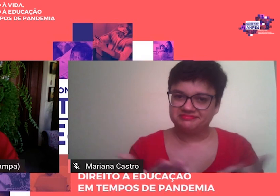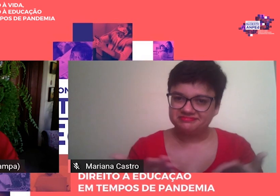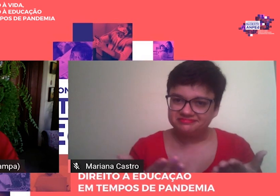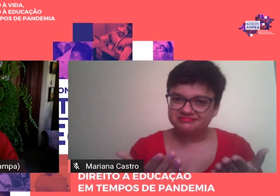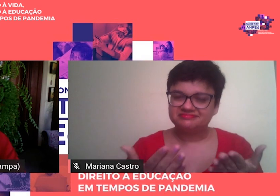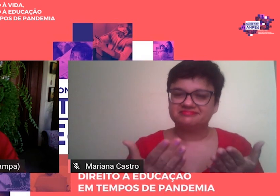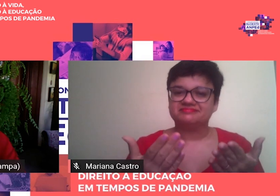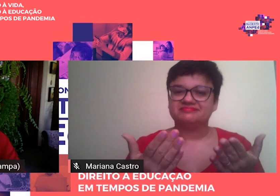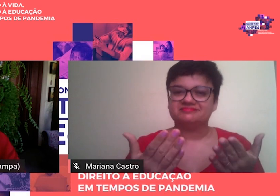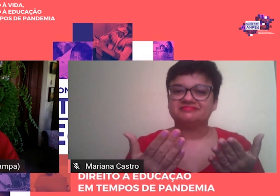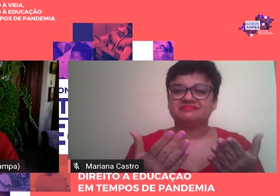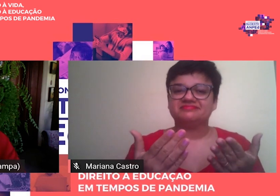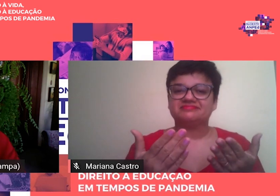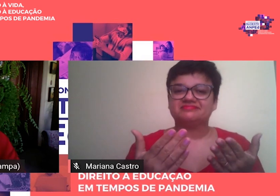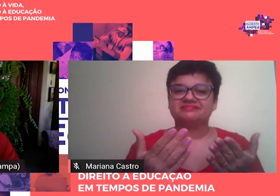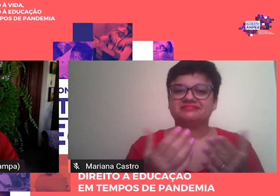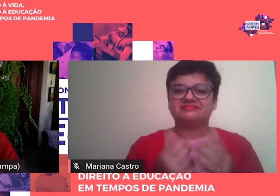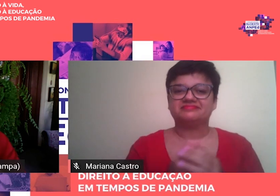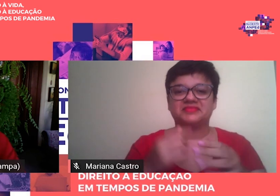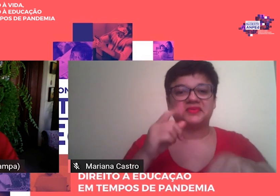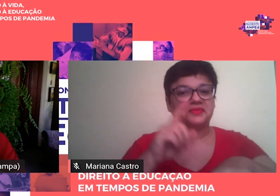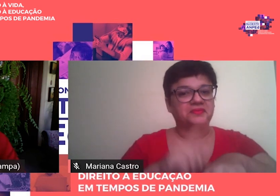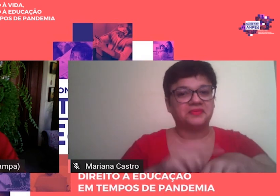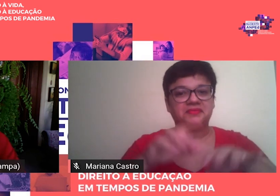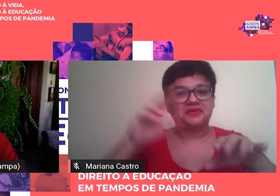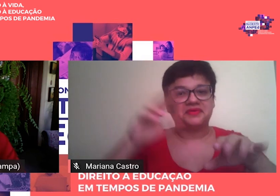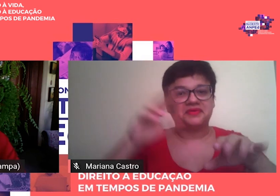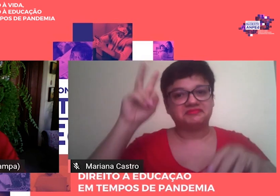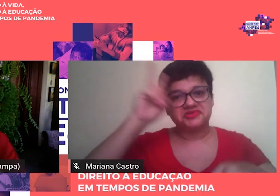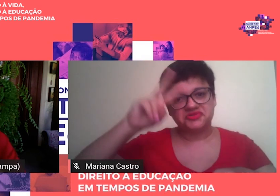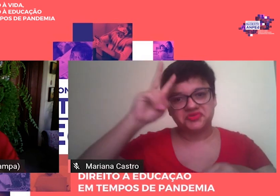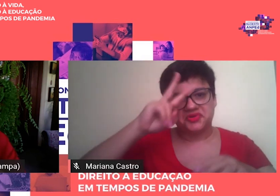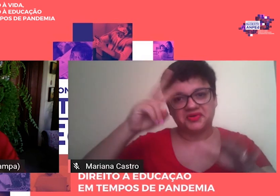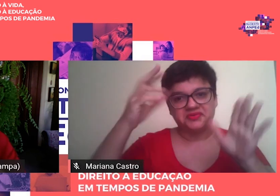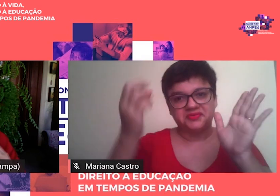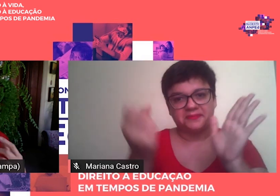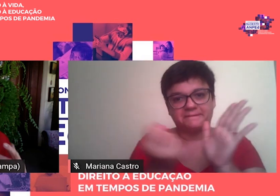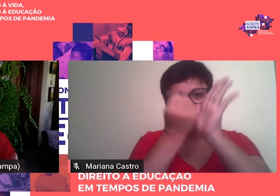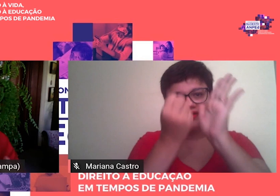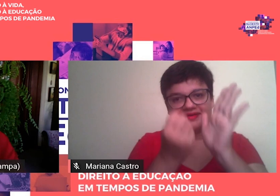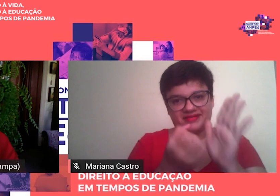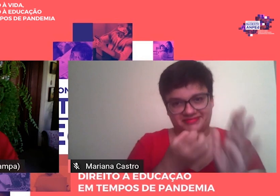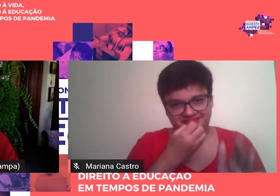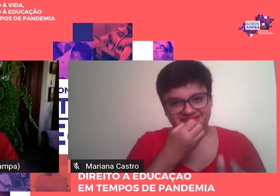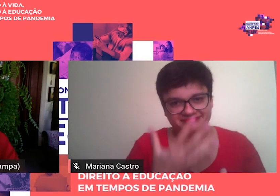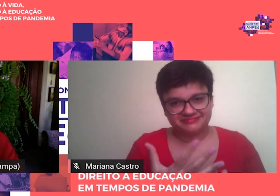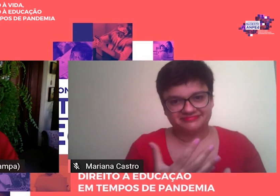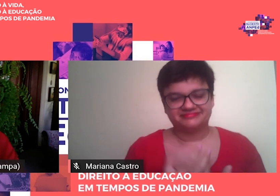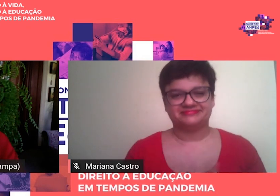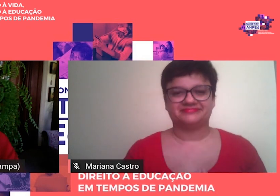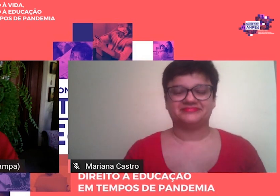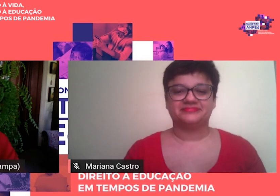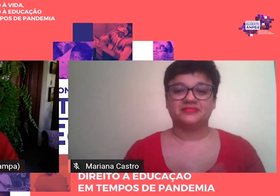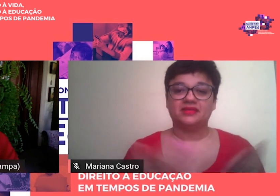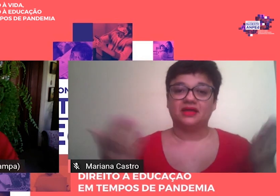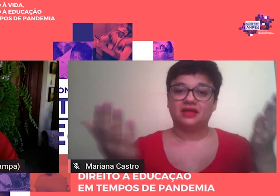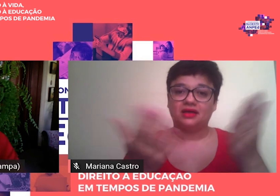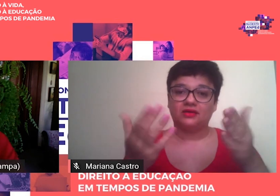dúvida, né, vai ficar para a história. Quero, nesse momento,